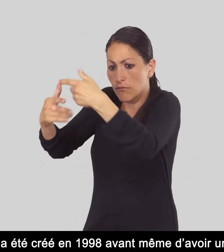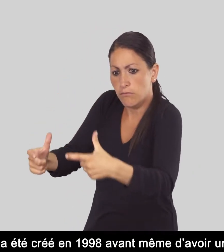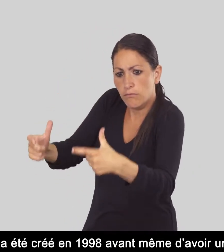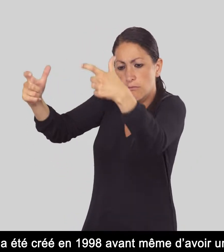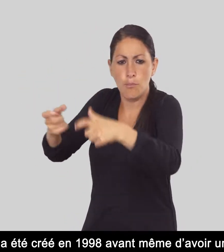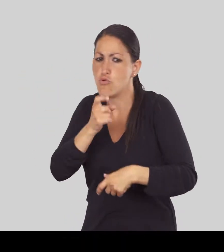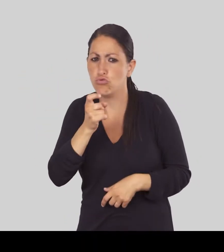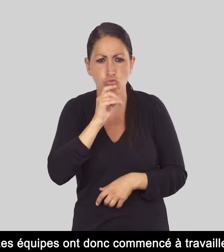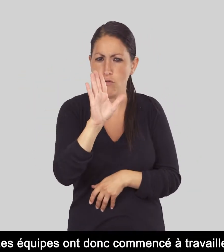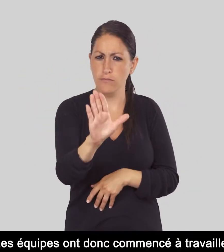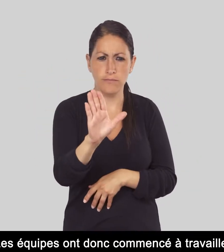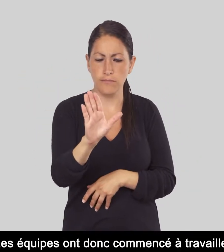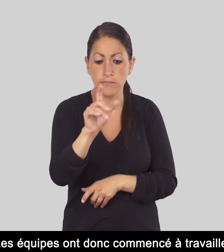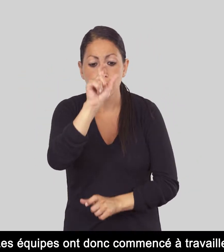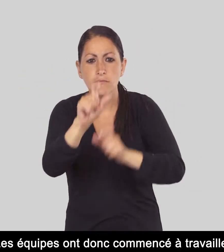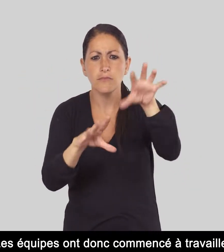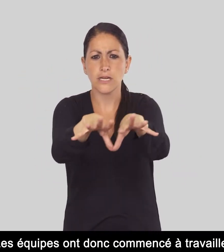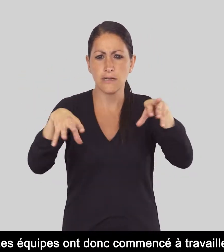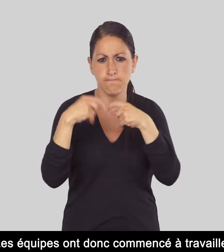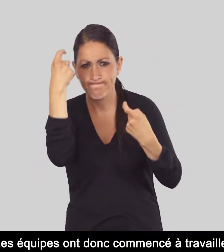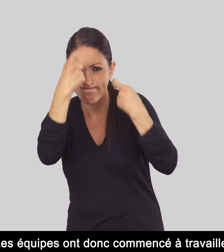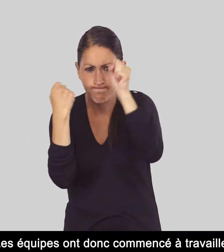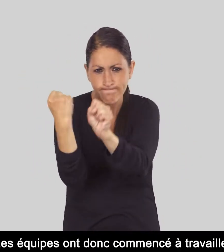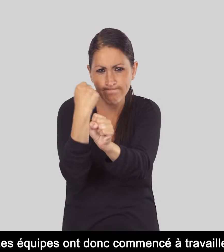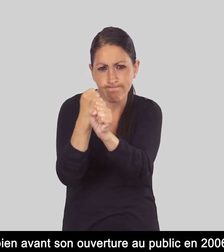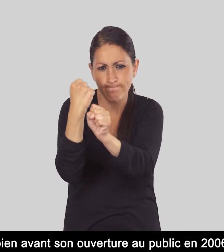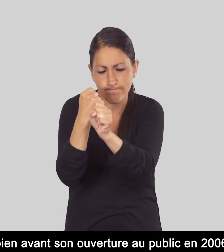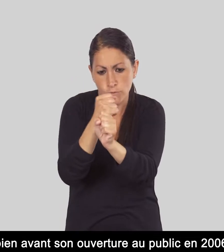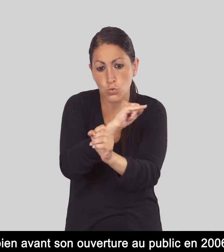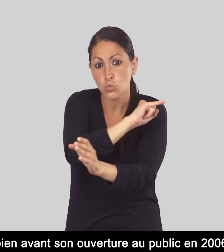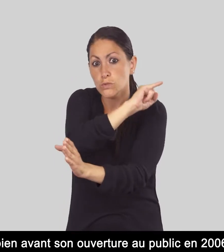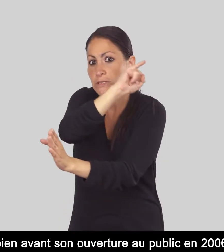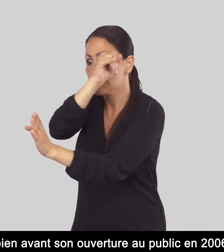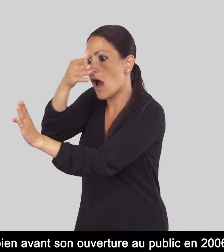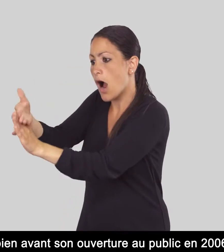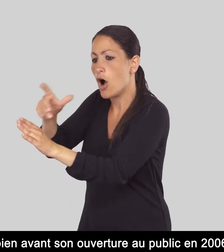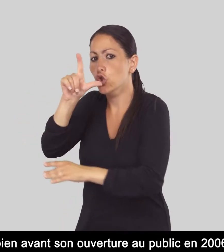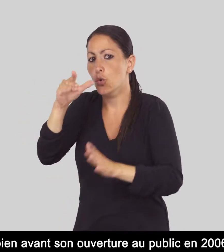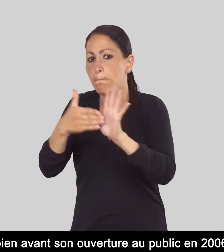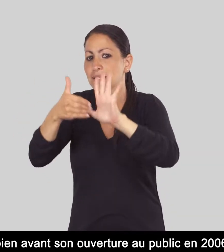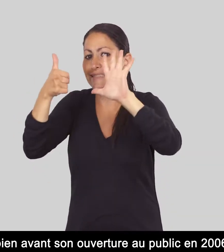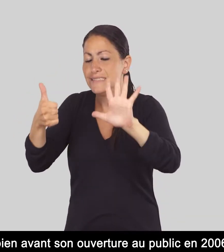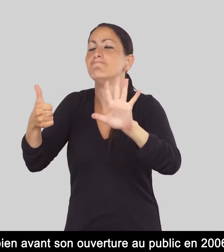un bâtiment. Les équipes ont donc commencé à travailler bien avant son ouverture au public en 2006.